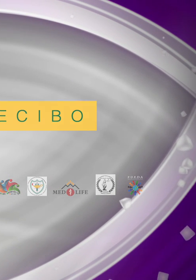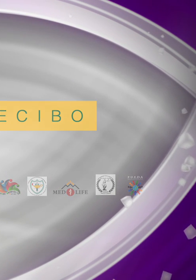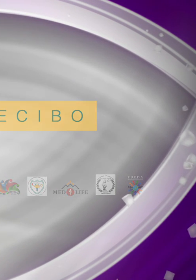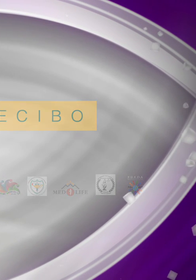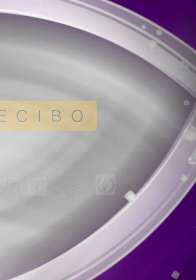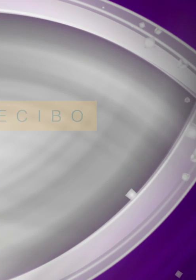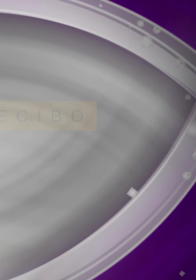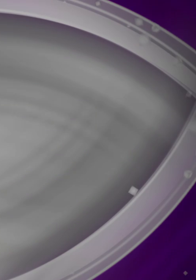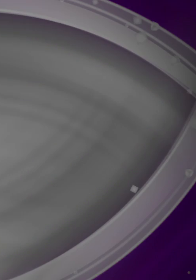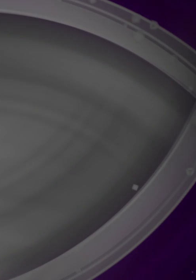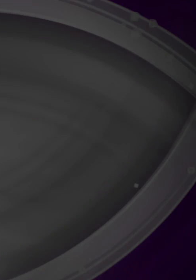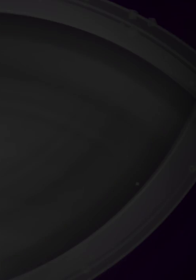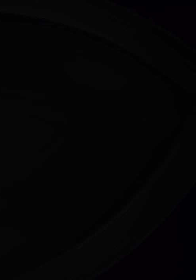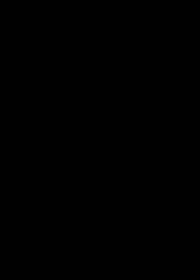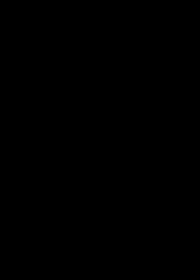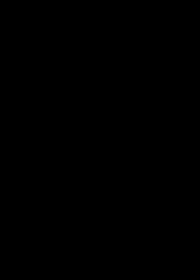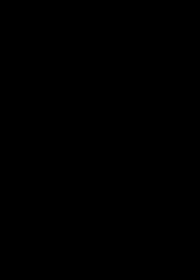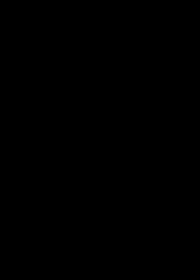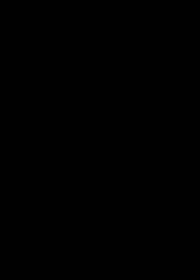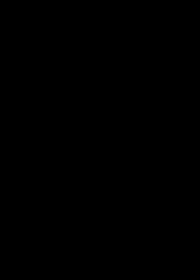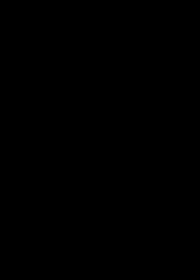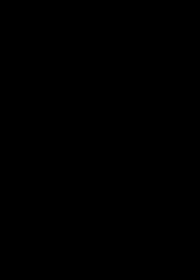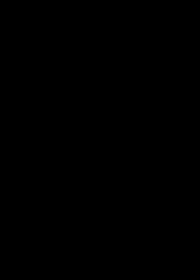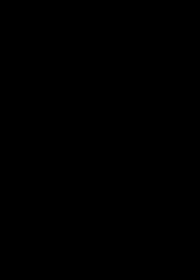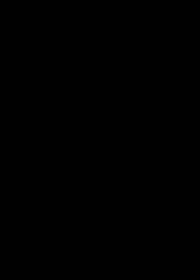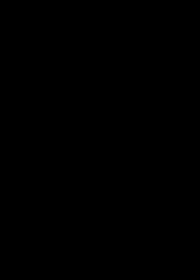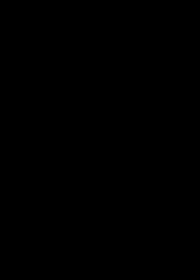¡Gracias! ¡Gracias! ¡Gracias! ¡Gracias!